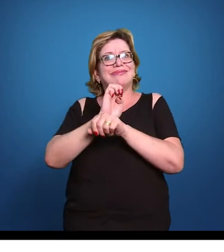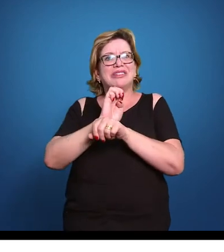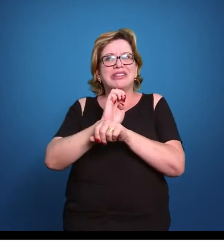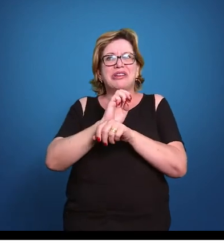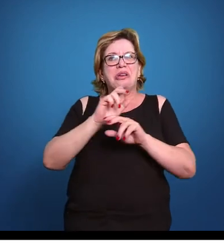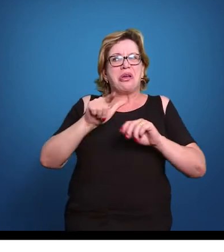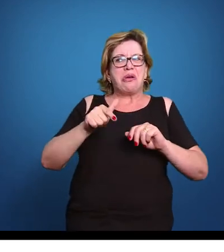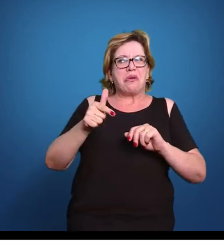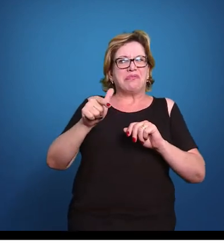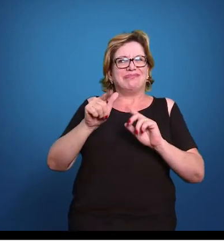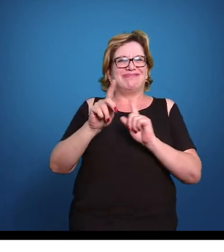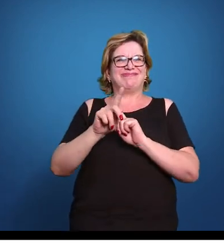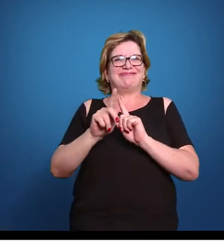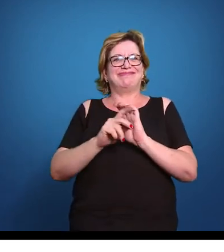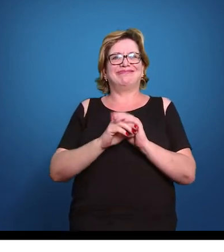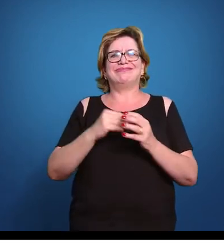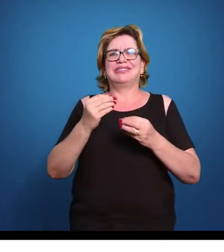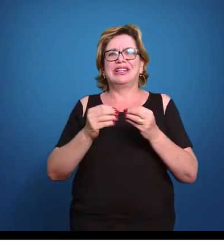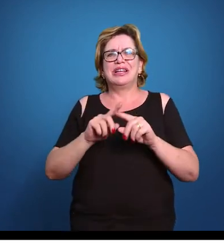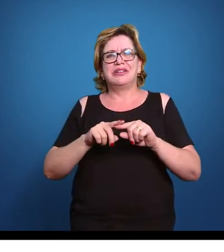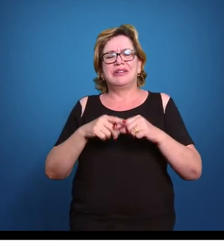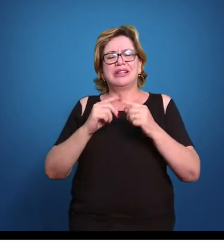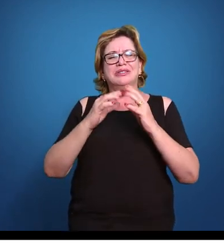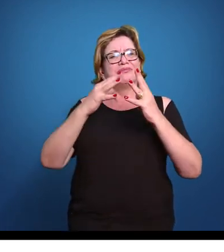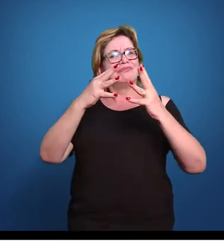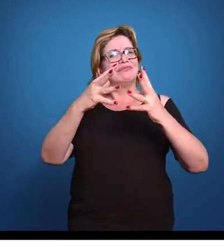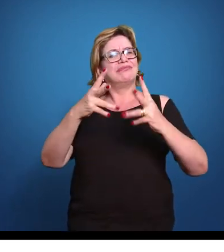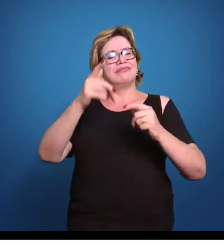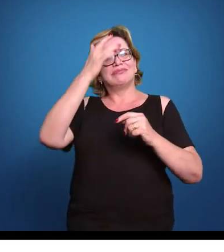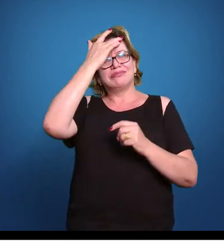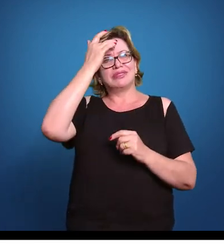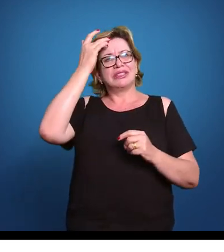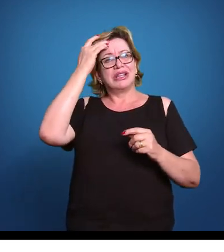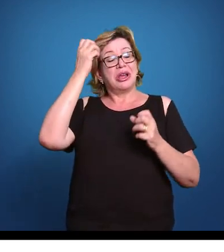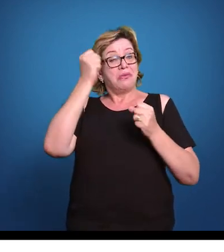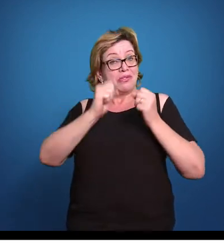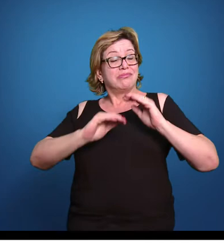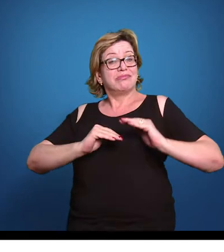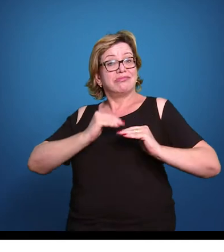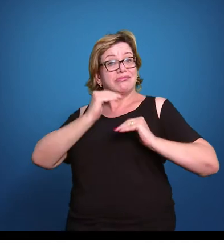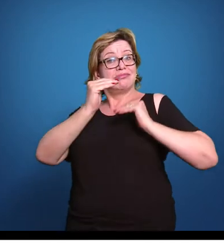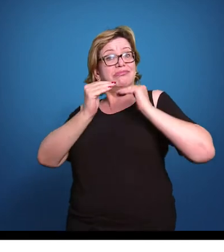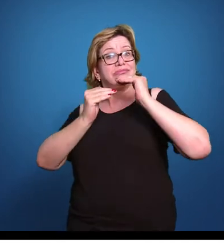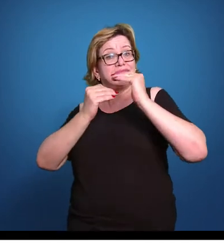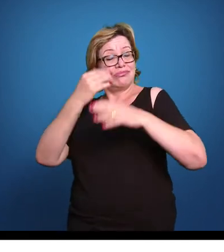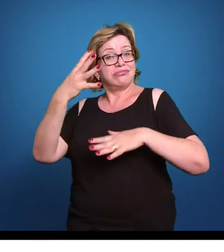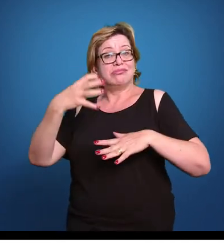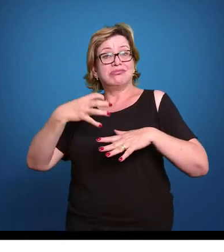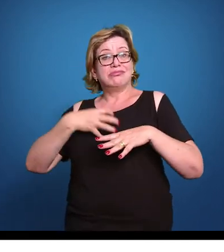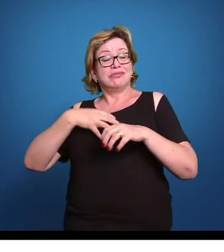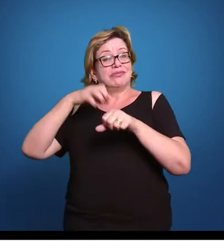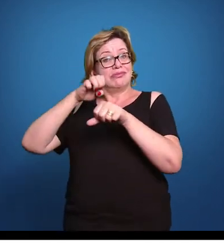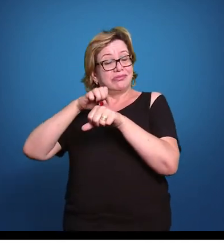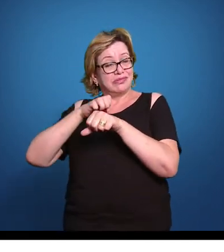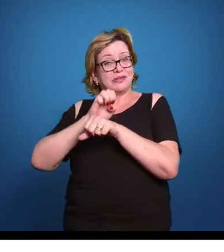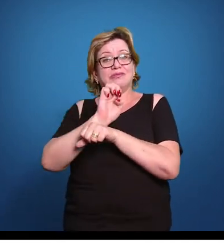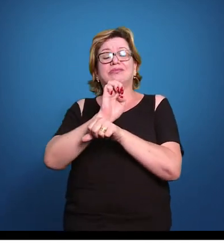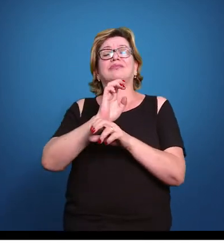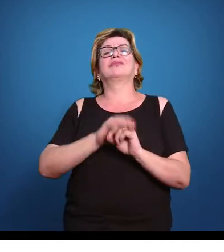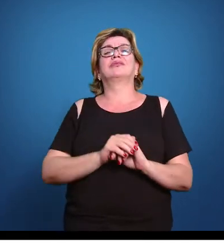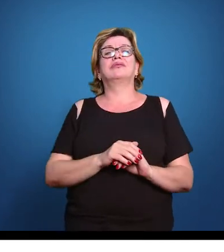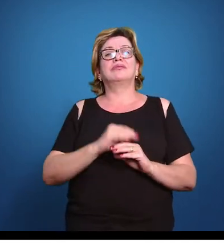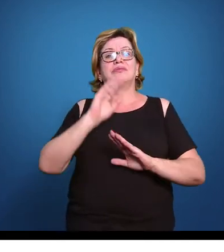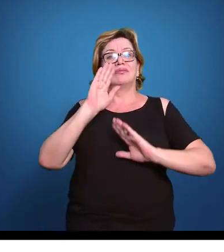outras parecem que não. Mas todas as pessoas podem desenvolver esse perfil empreendedor.